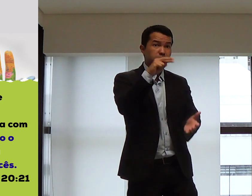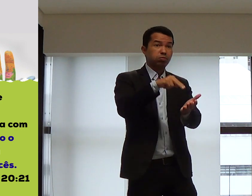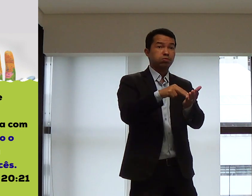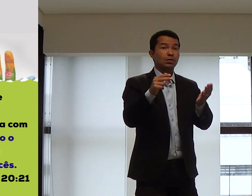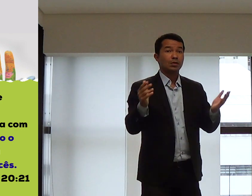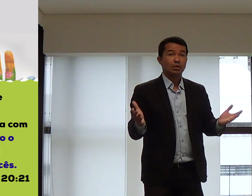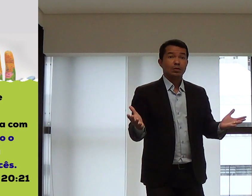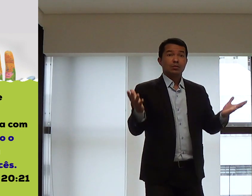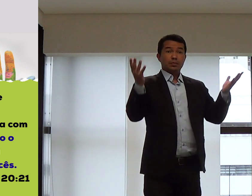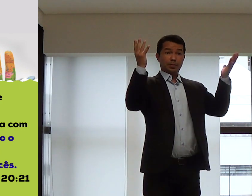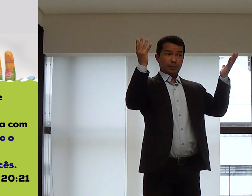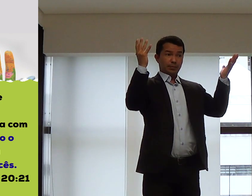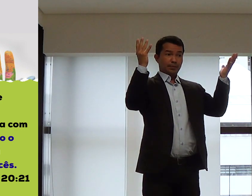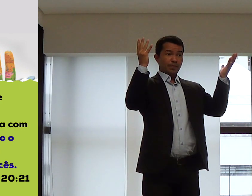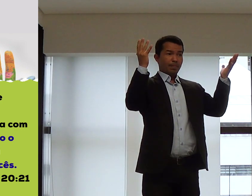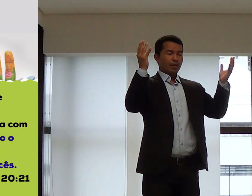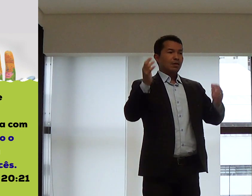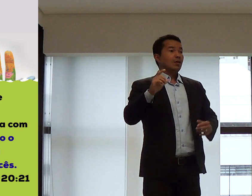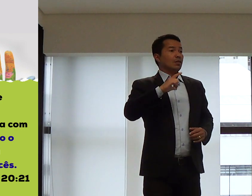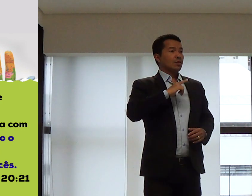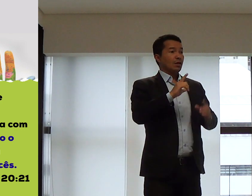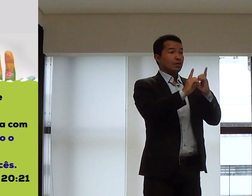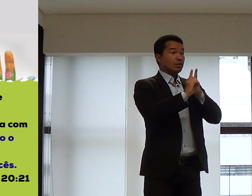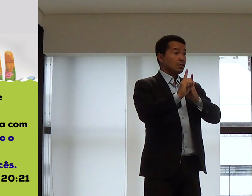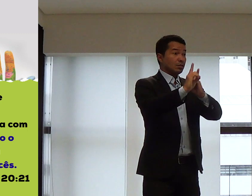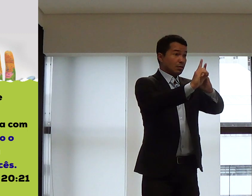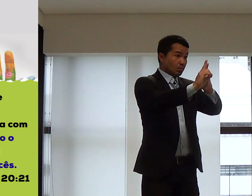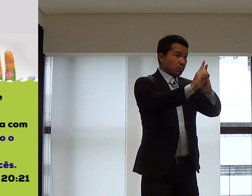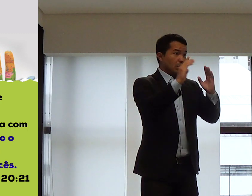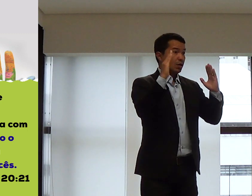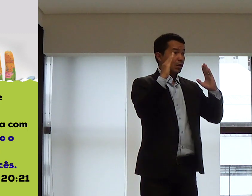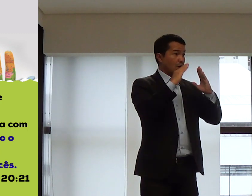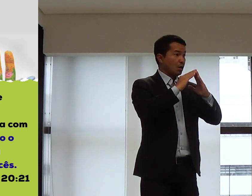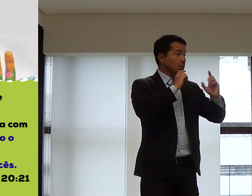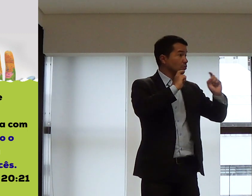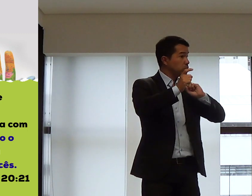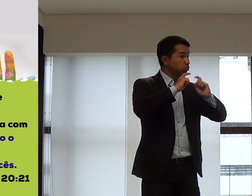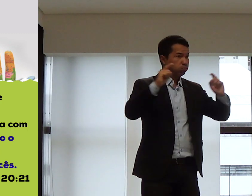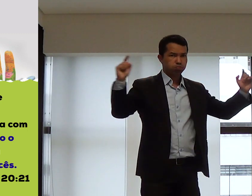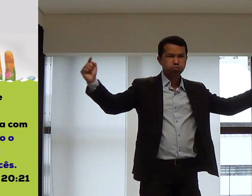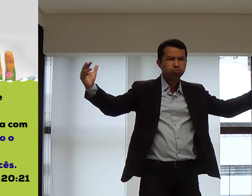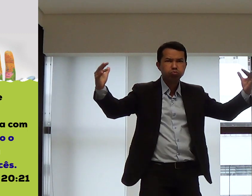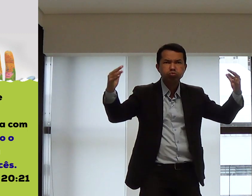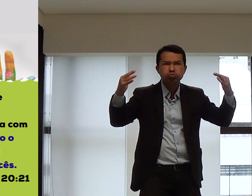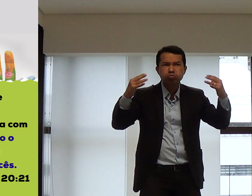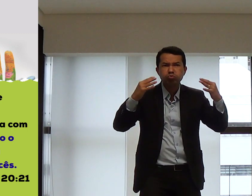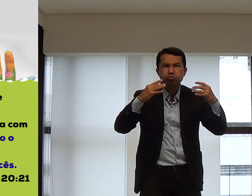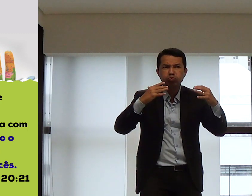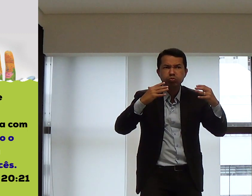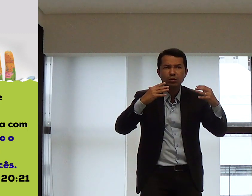Já há três dias, ressuscitado. E ele vai, encontra os discípulos lá.